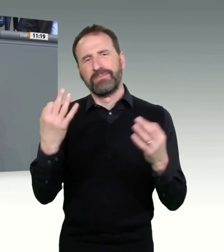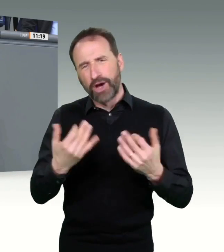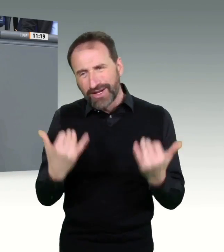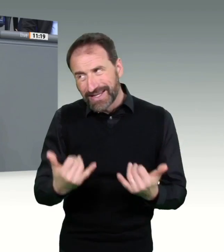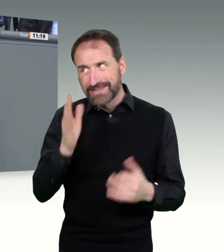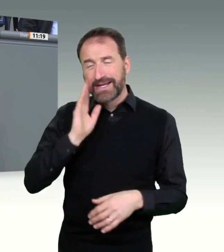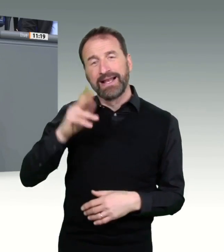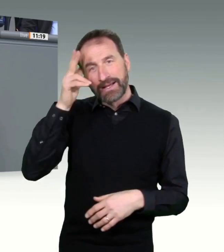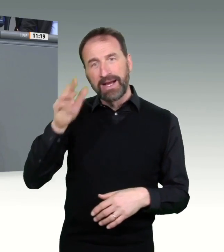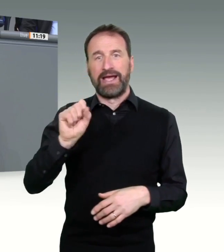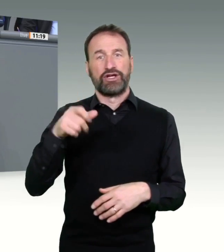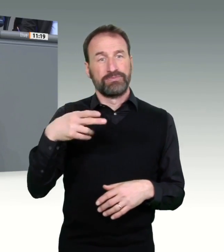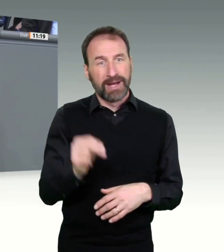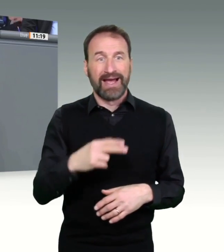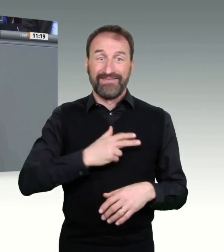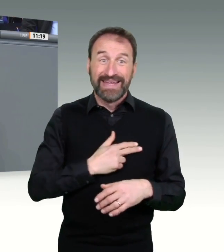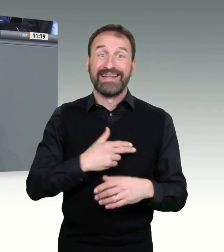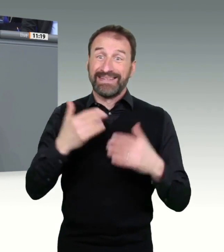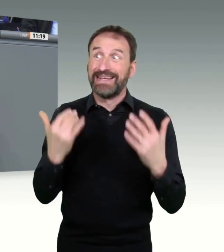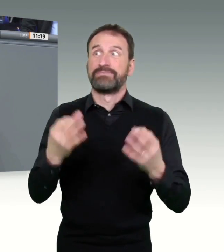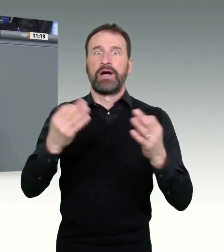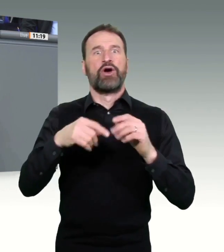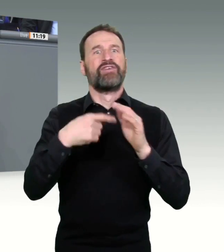Ich danke für die Aufmerksamkeit, und bleiben Sie gesund!